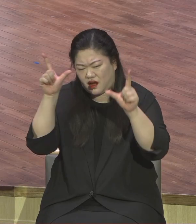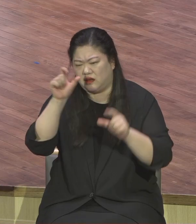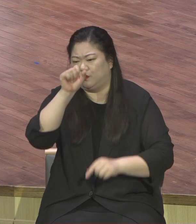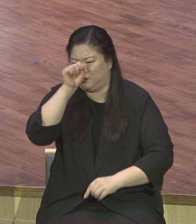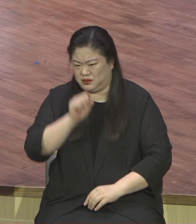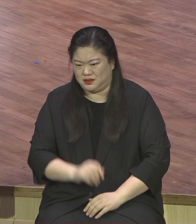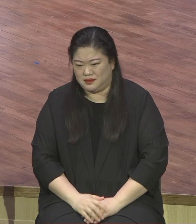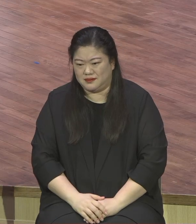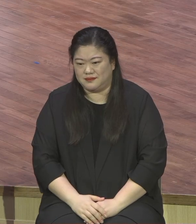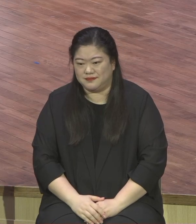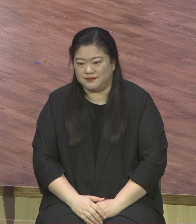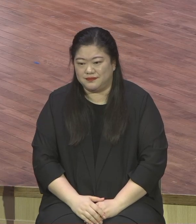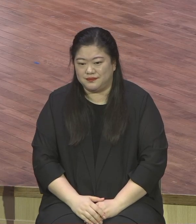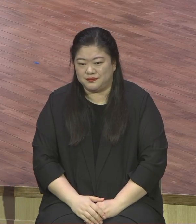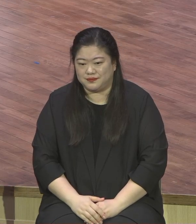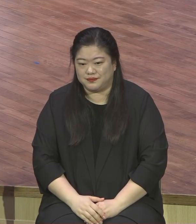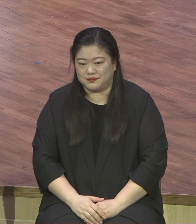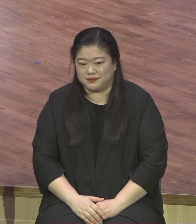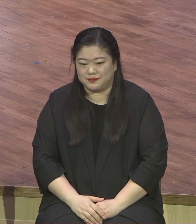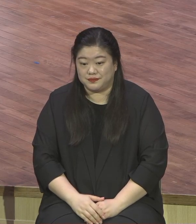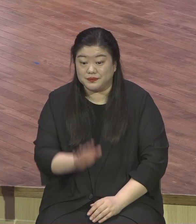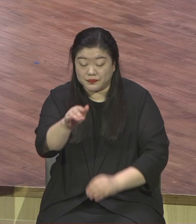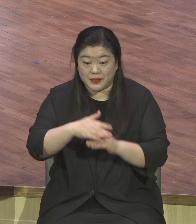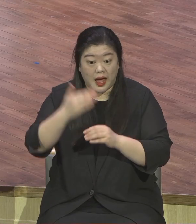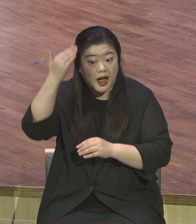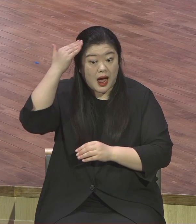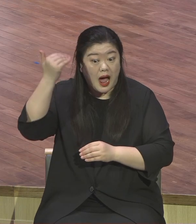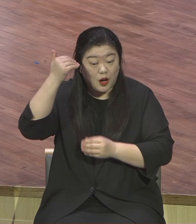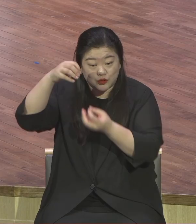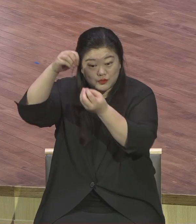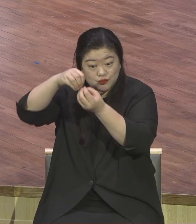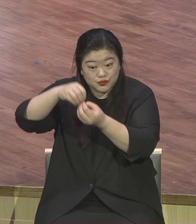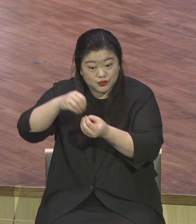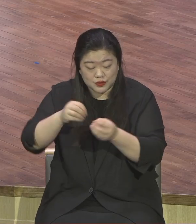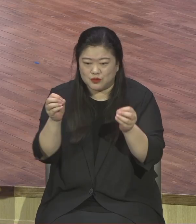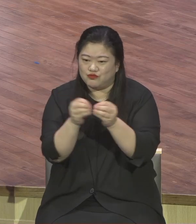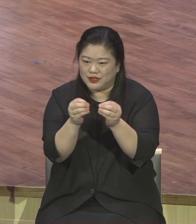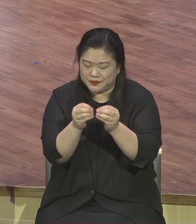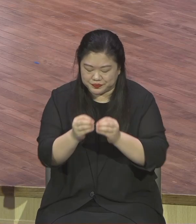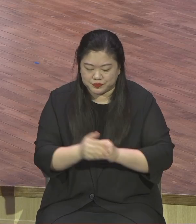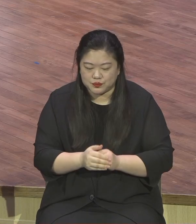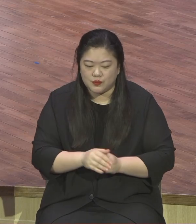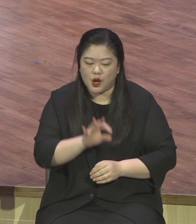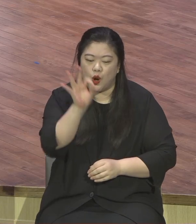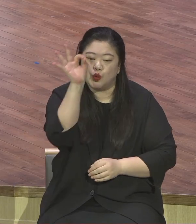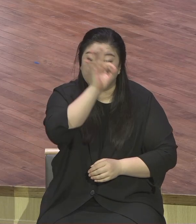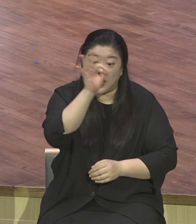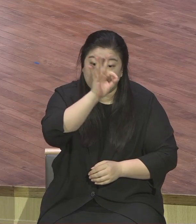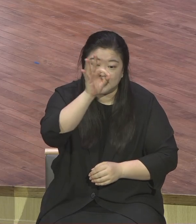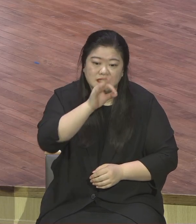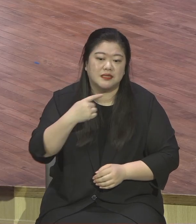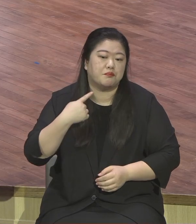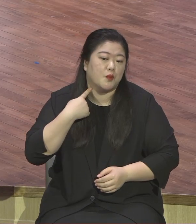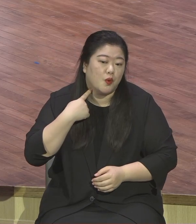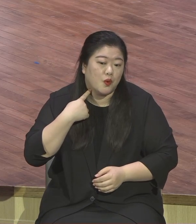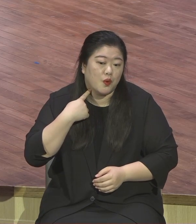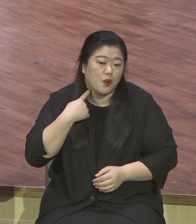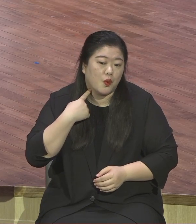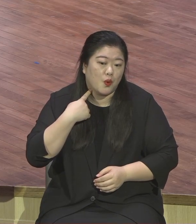돼지 목에 진주 목걸이란 말이 있어요 돼지 목에다가 그 비싼 진주